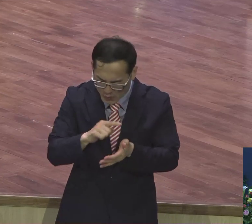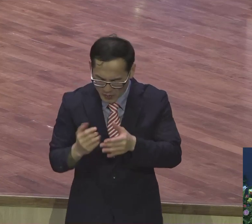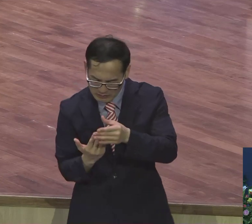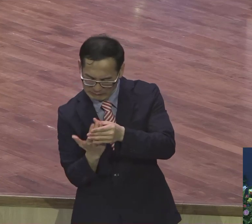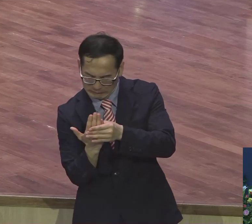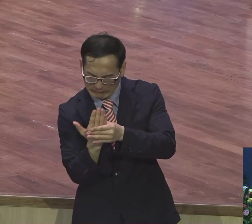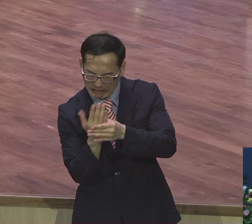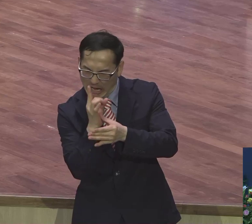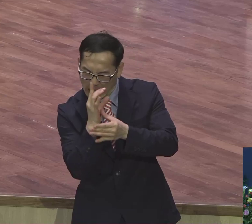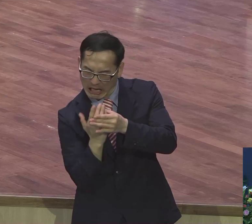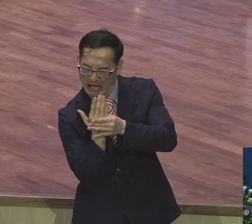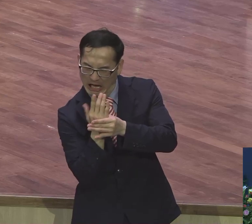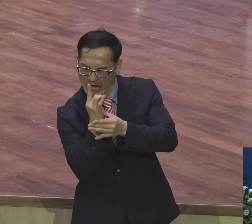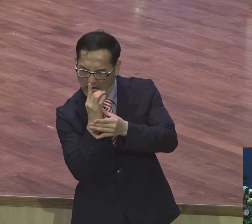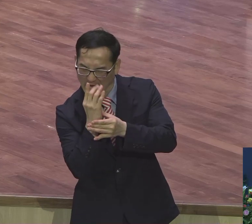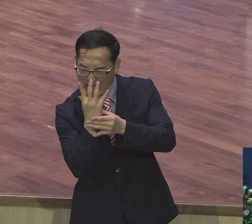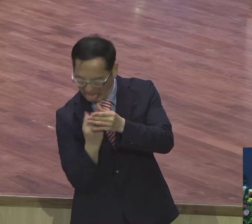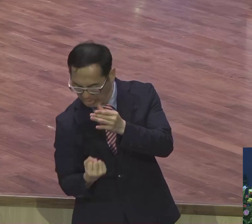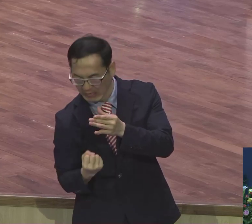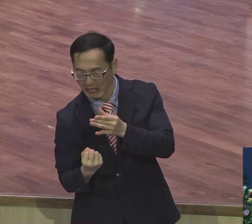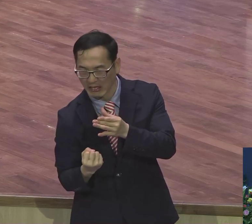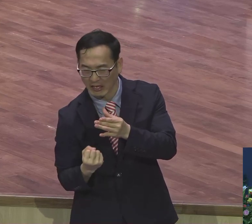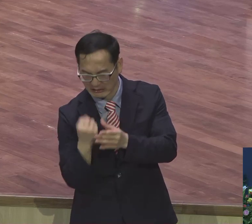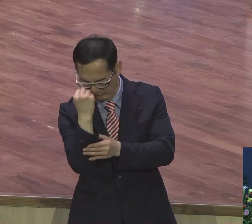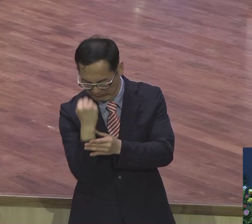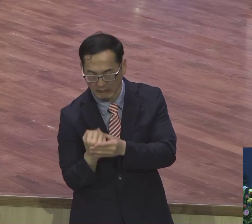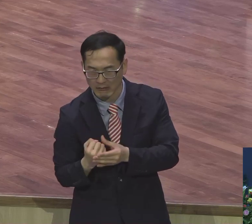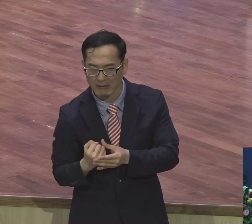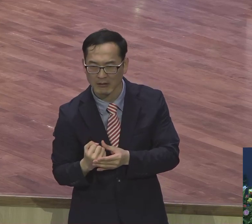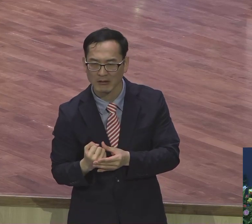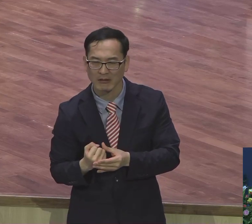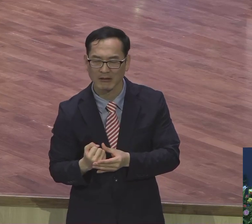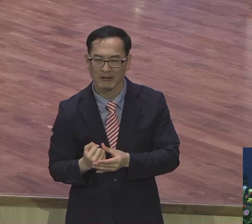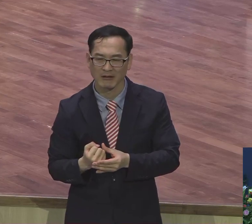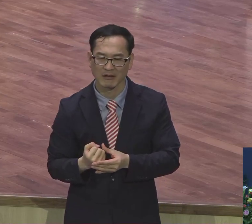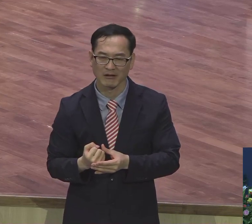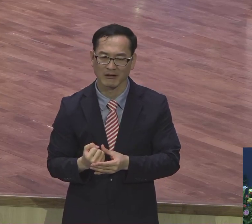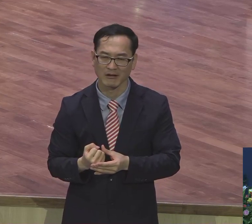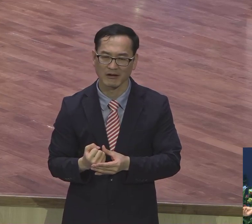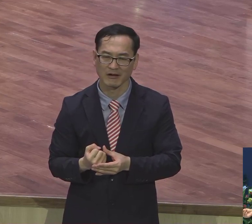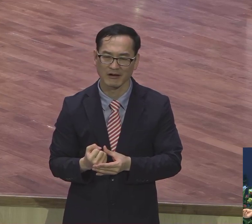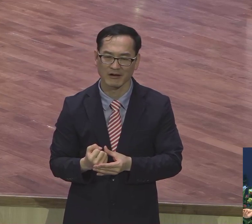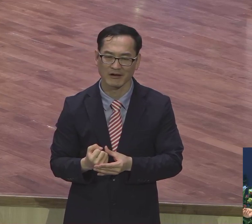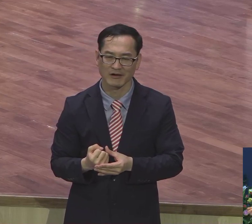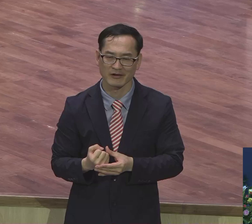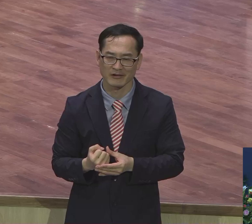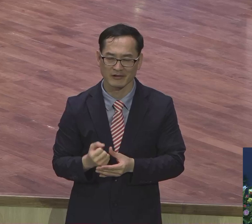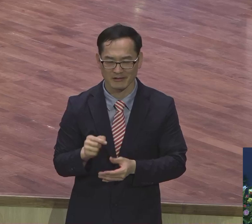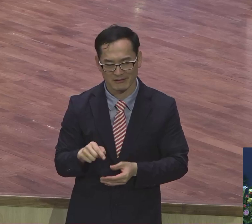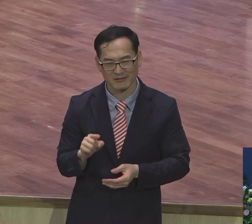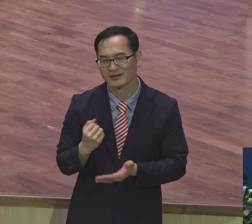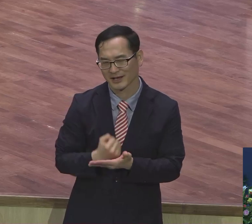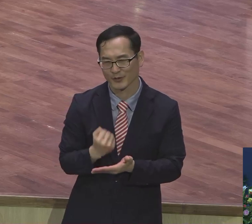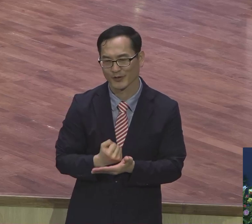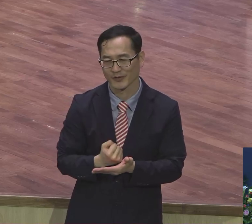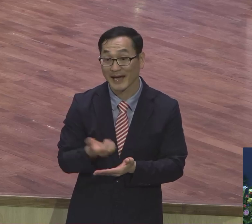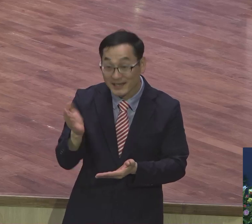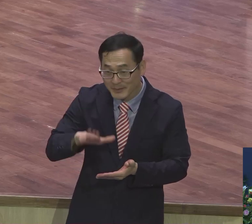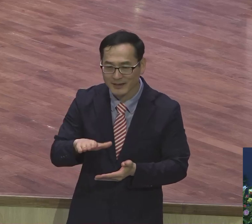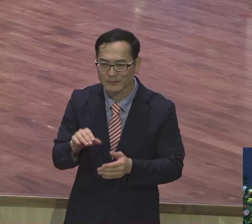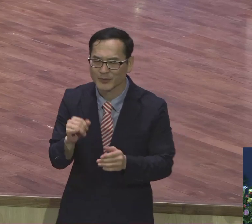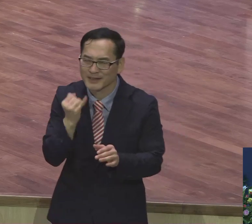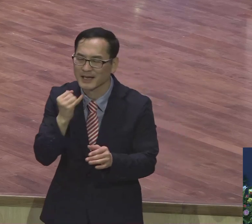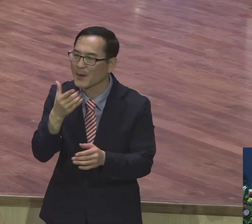거기서 대해서 실망한 거나 좌절할 이유가 없다. 우리가 해야 될 것이 뭐냐. 복음을 안 받는다 할지라도 복음을 받지 않는다 할지라도